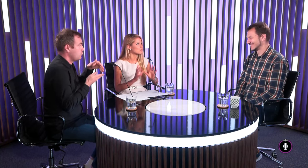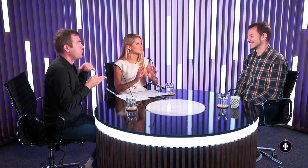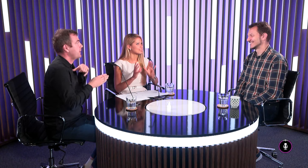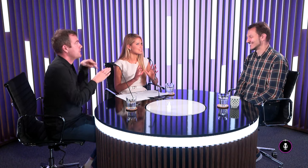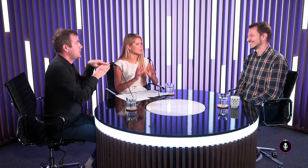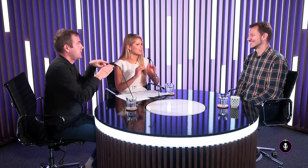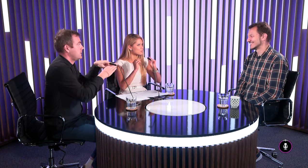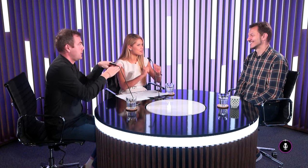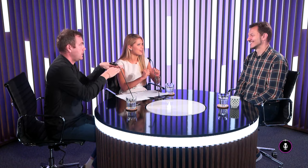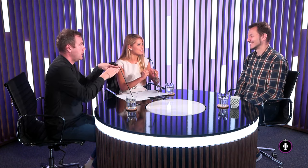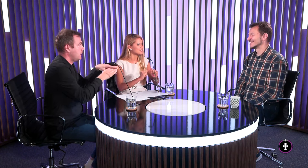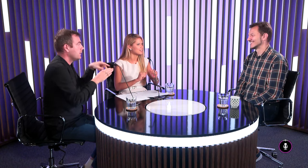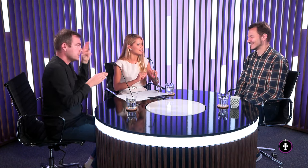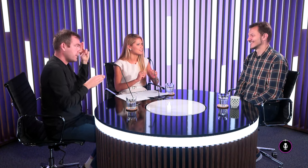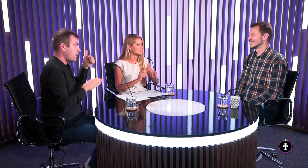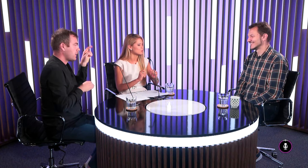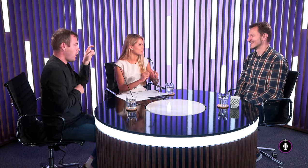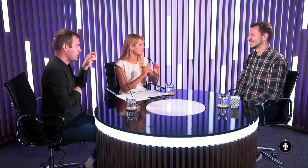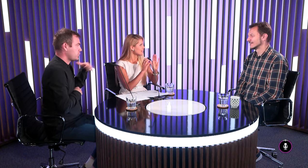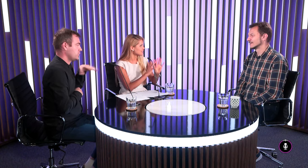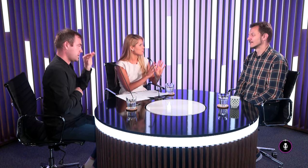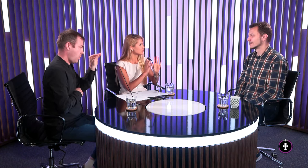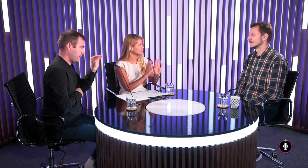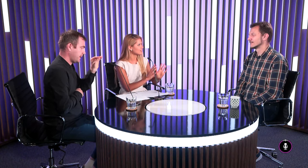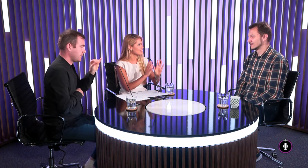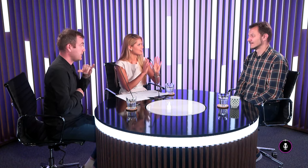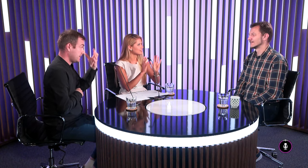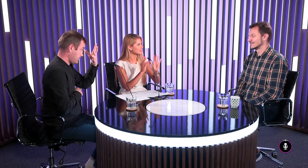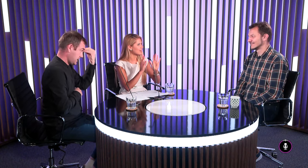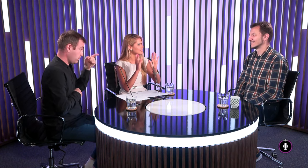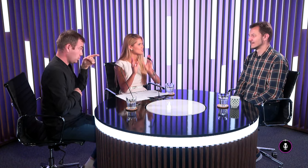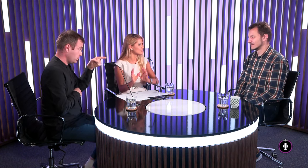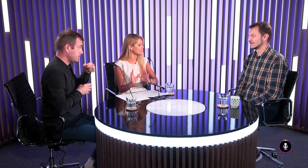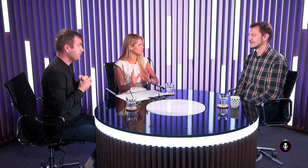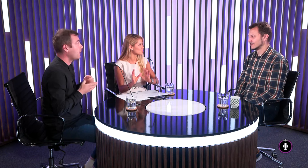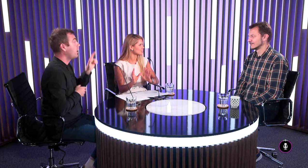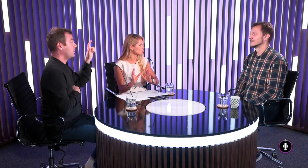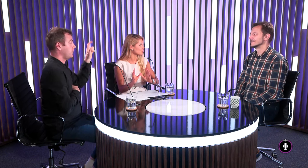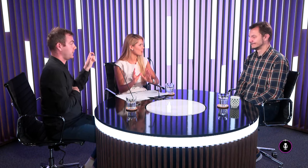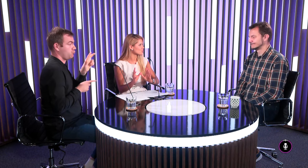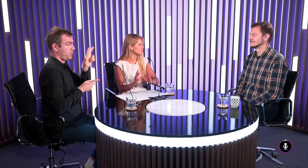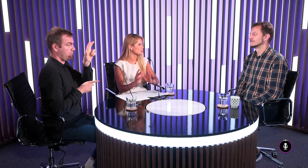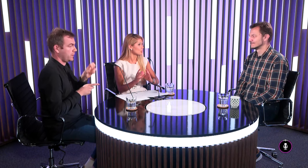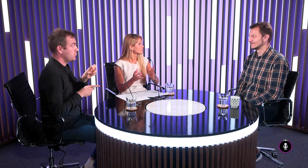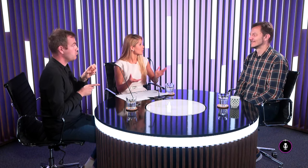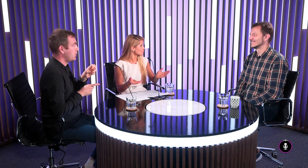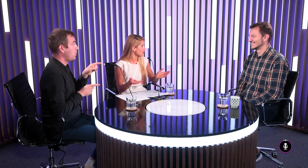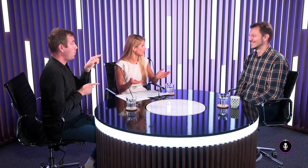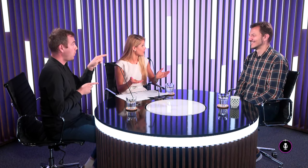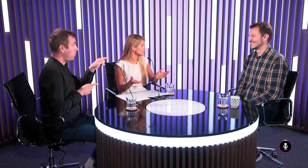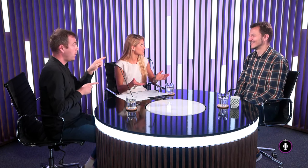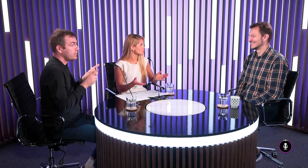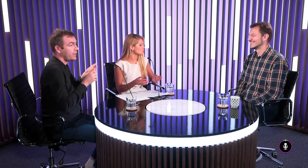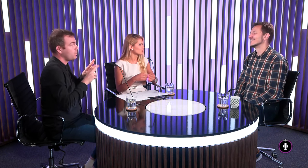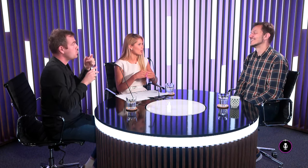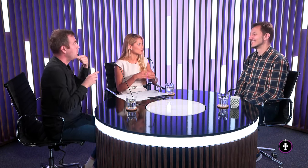nejaký slovosled a synchrón, takže prvá hneď nech nezabudnem. Keď ste povedali dva týždne, tri týždne, niekto by povedal, že je to strašne